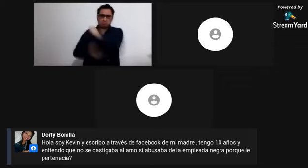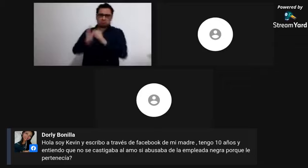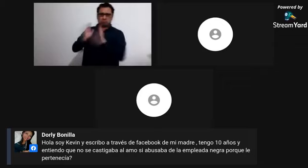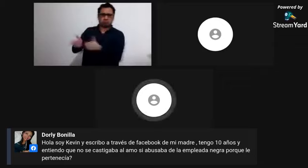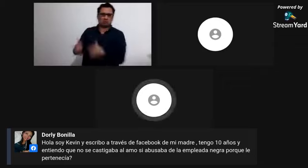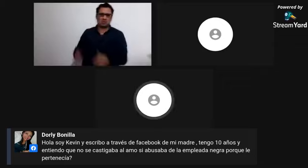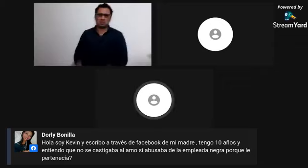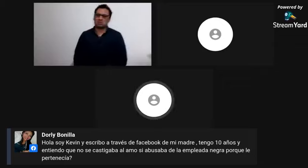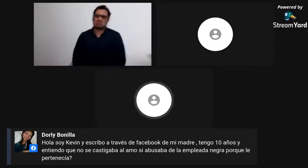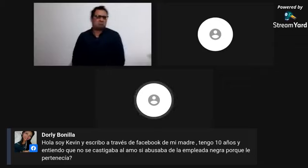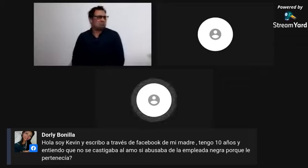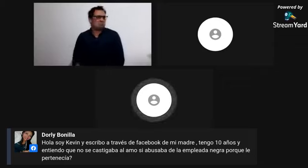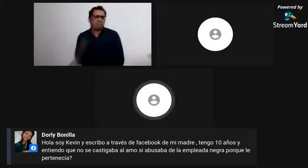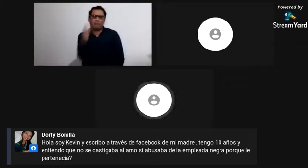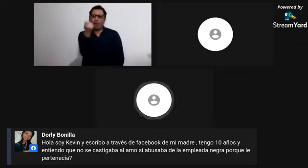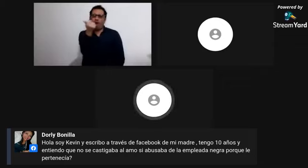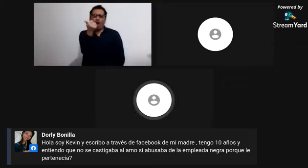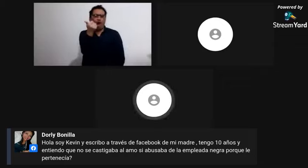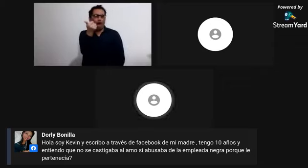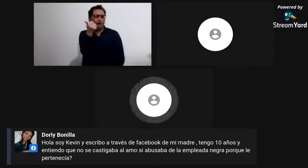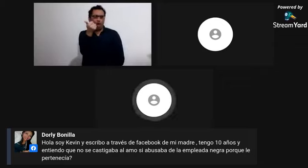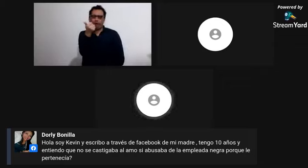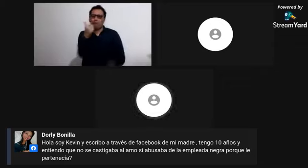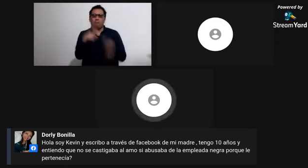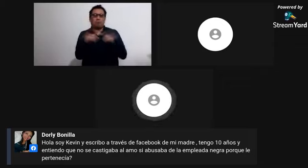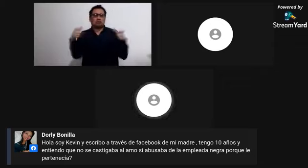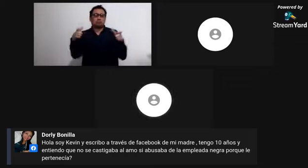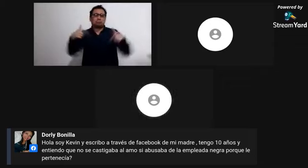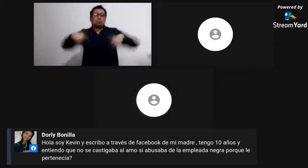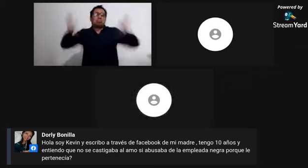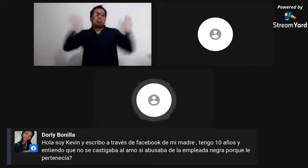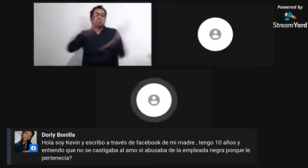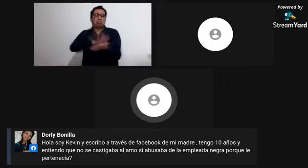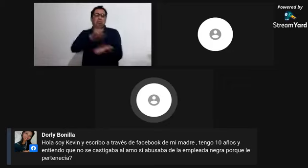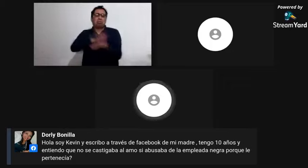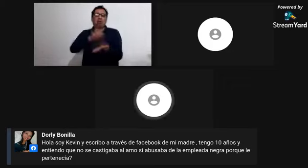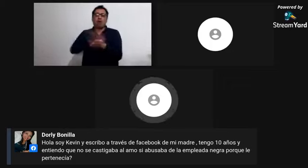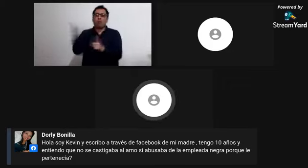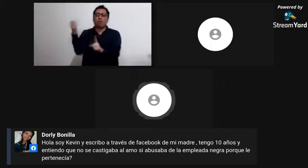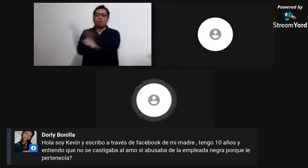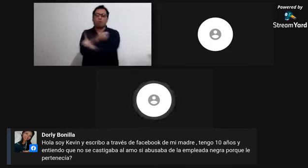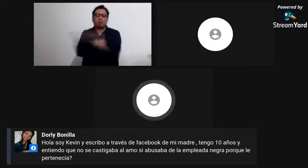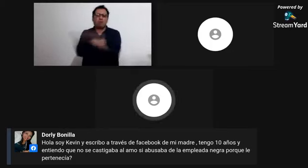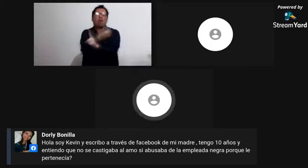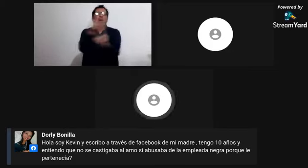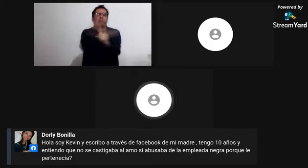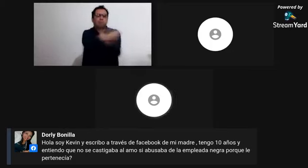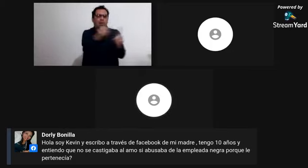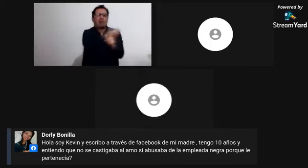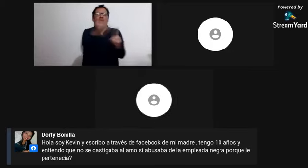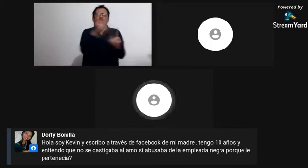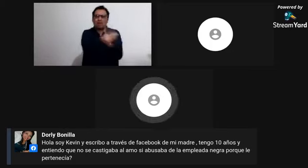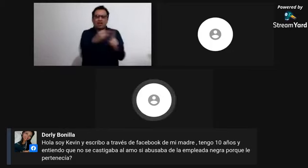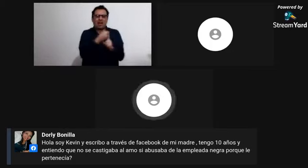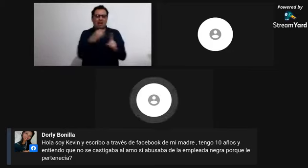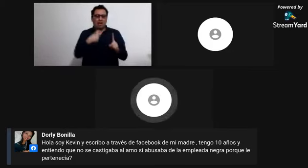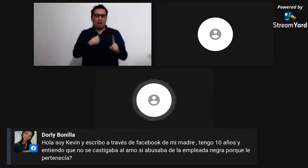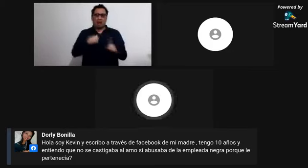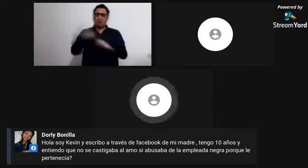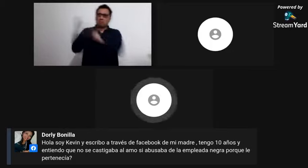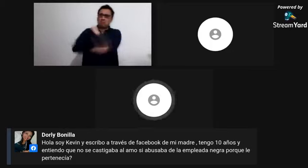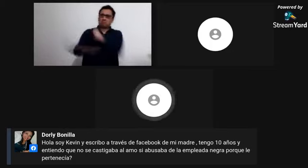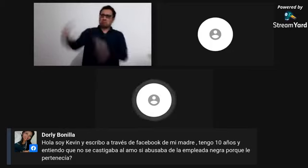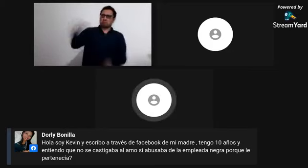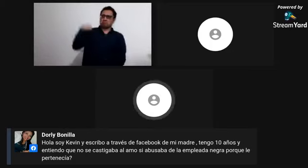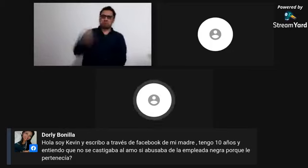Sí, y había ciertas actividades que sí estaban permitidas que los amos realicen, por ejemplo, el